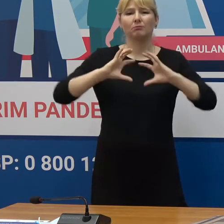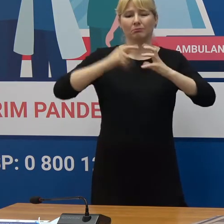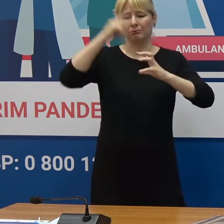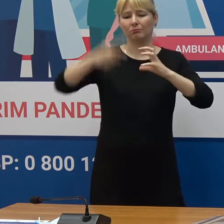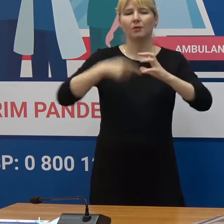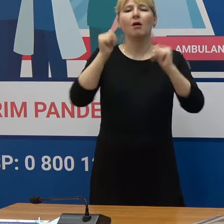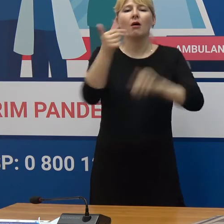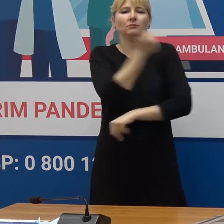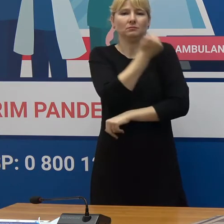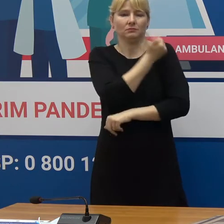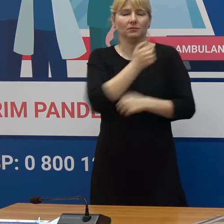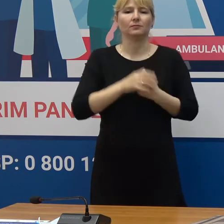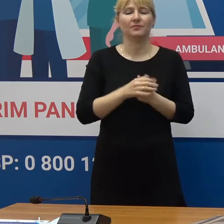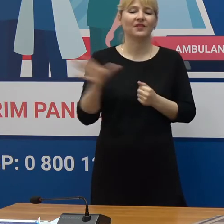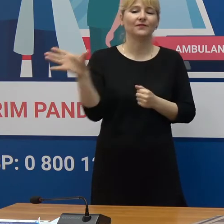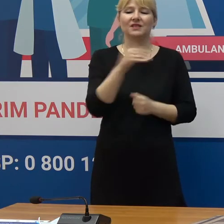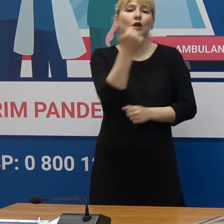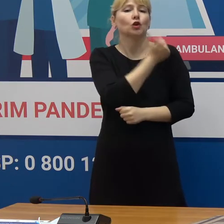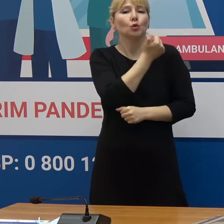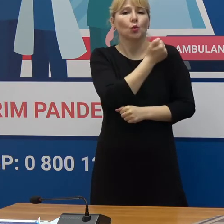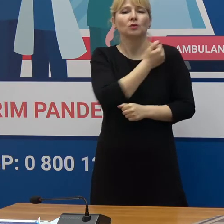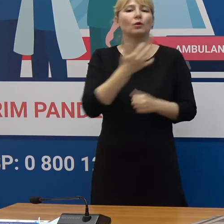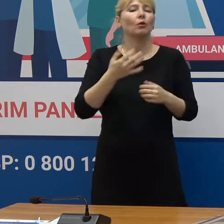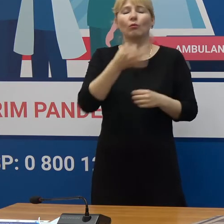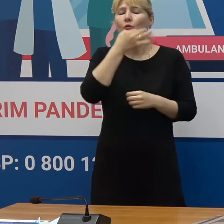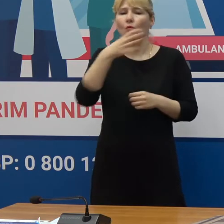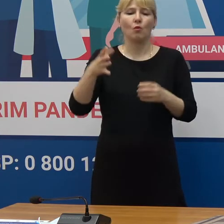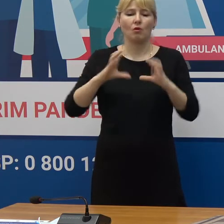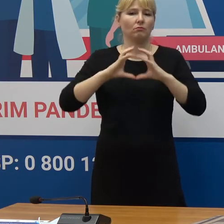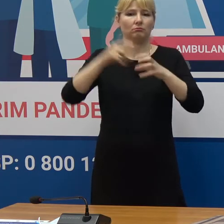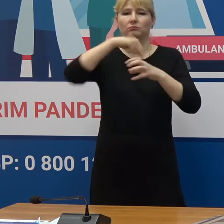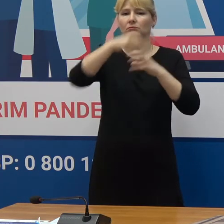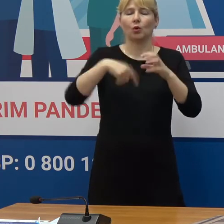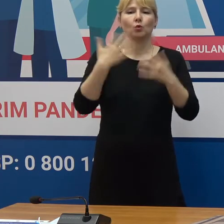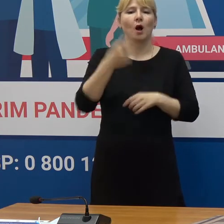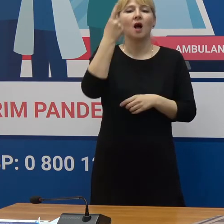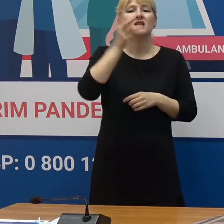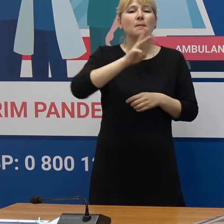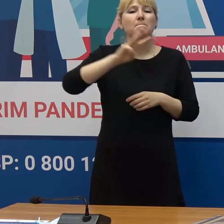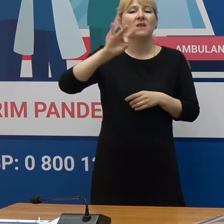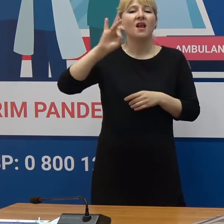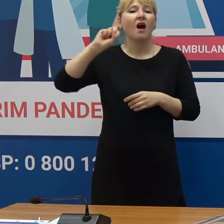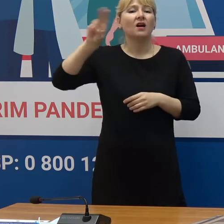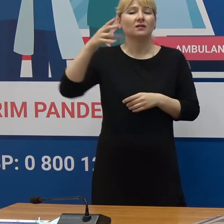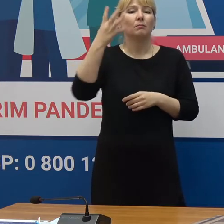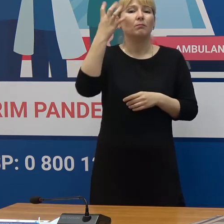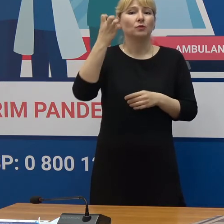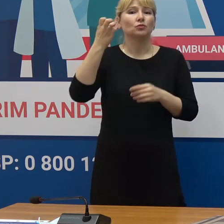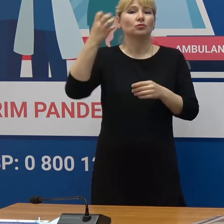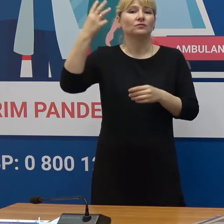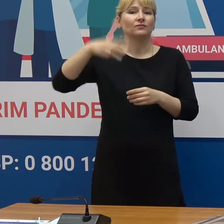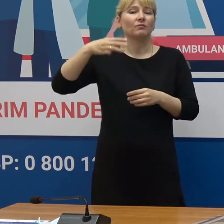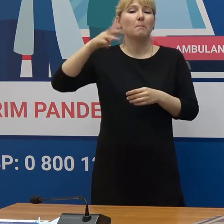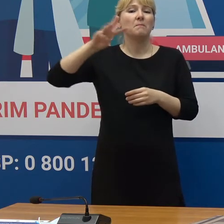de astfel dozele administrate în toată lumea deja sunt 1 miliard 84 bilioane echivalenta